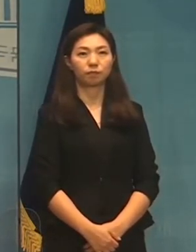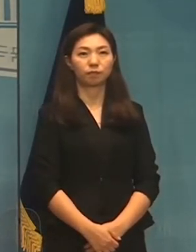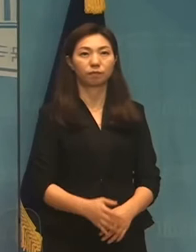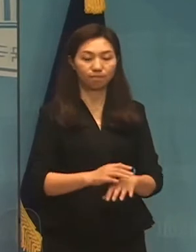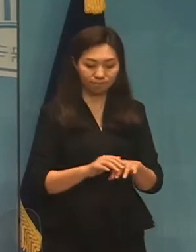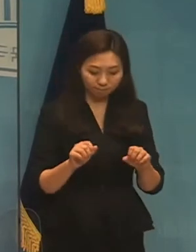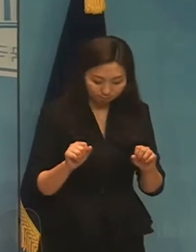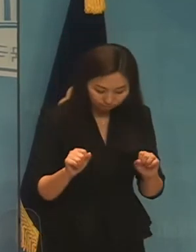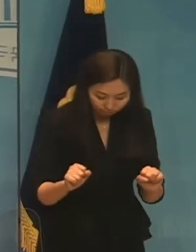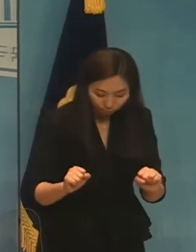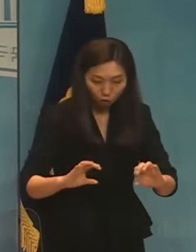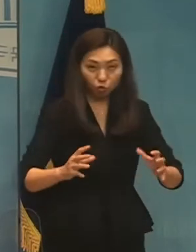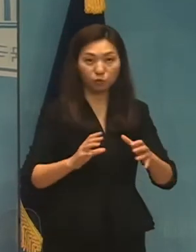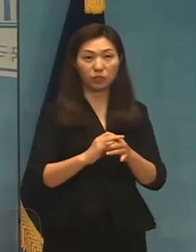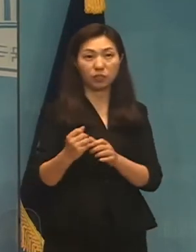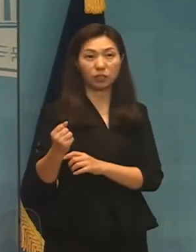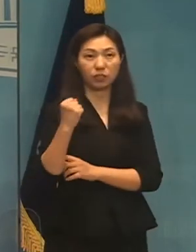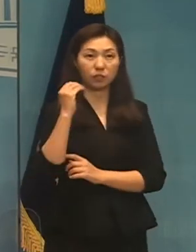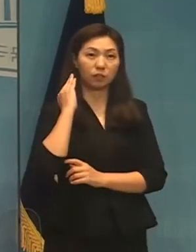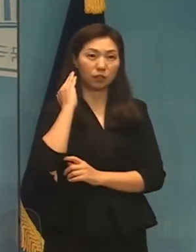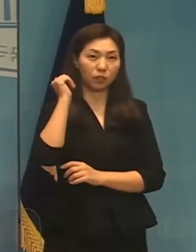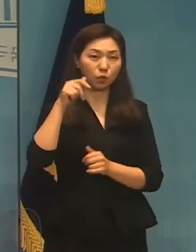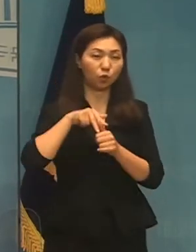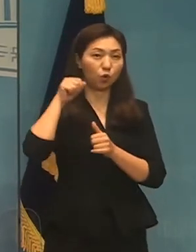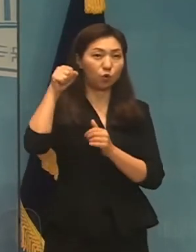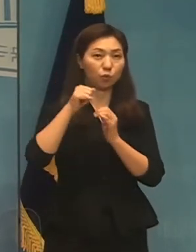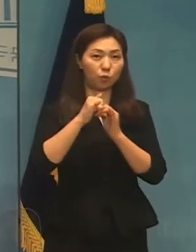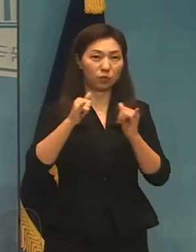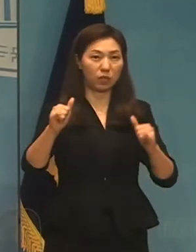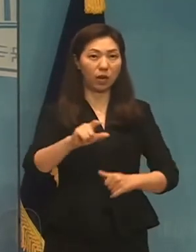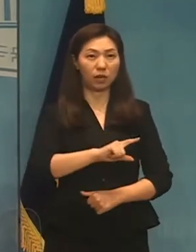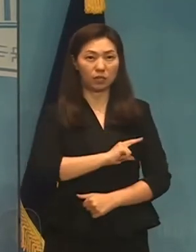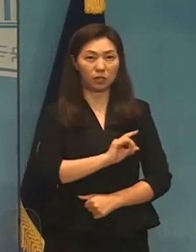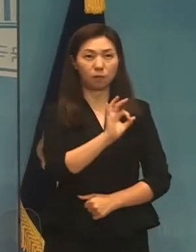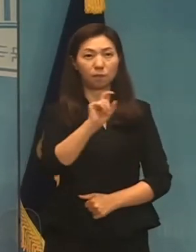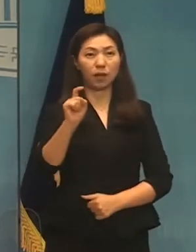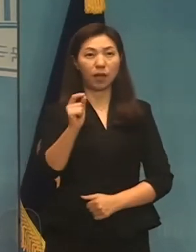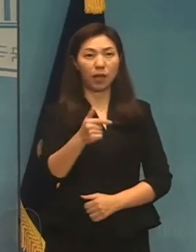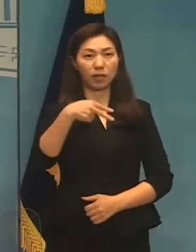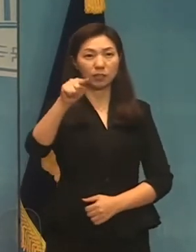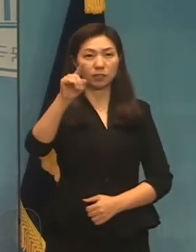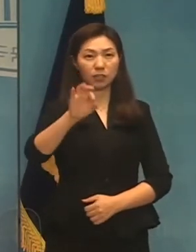안녕하십니까. 국민의힘 대선 경선 후보 안상수 인사올입니다.